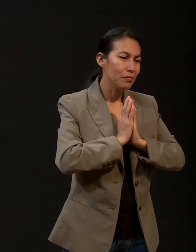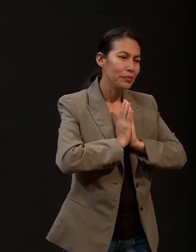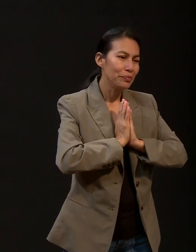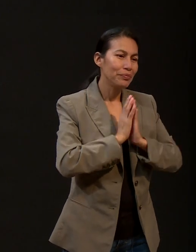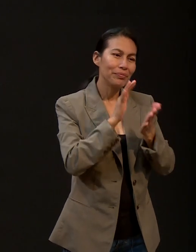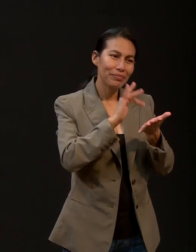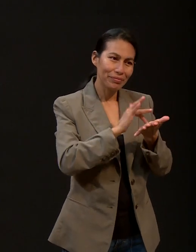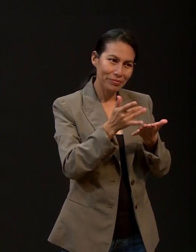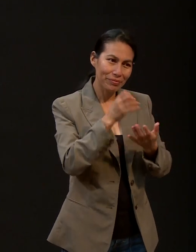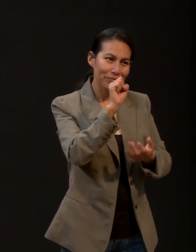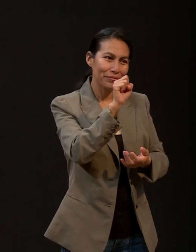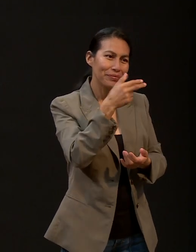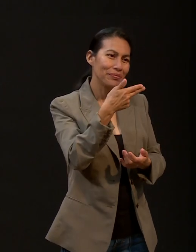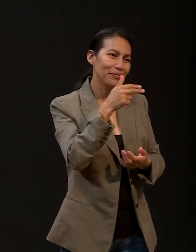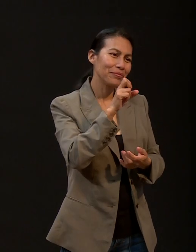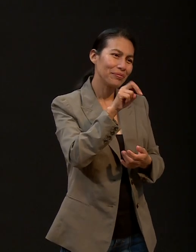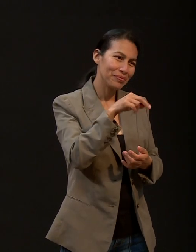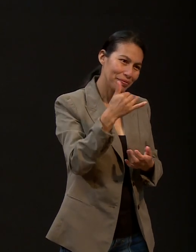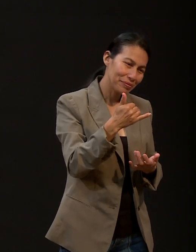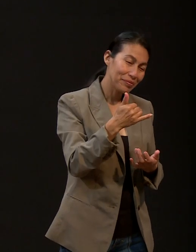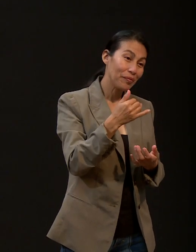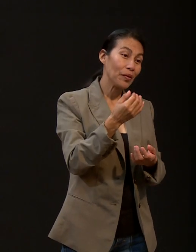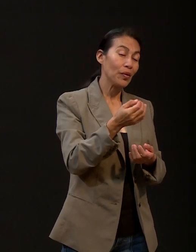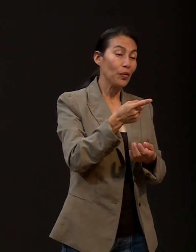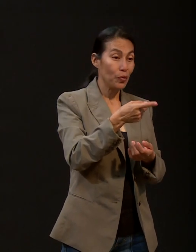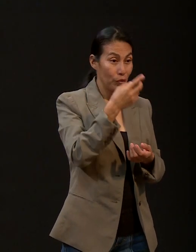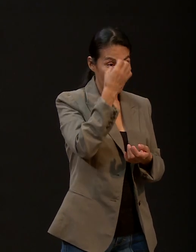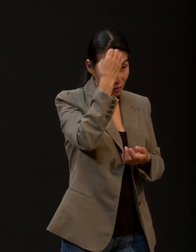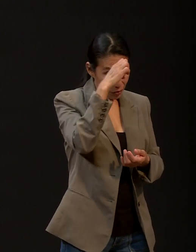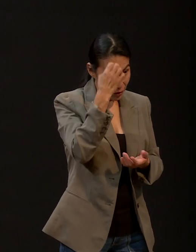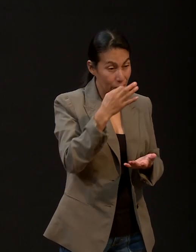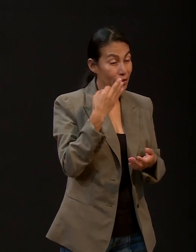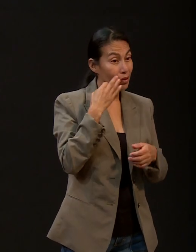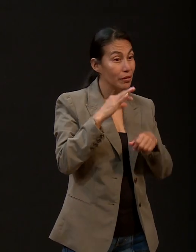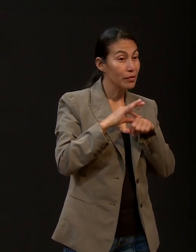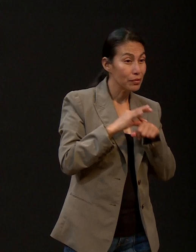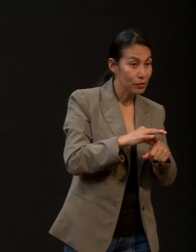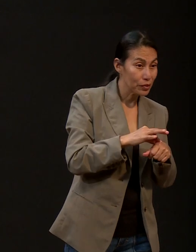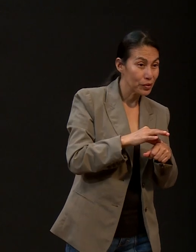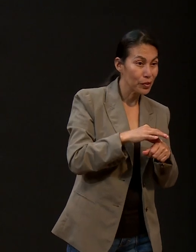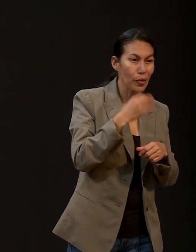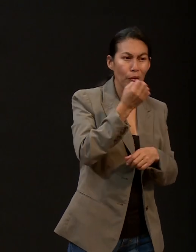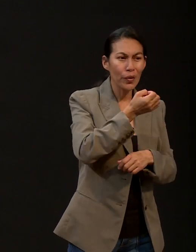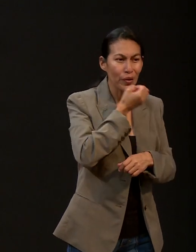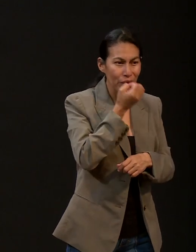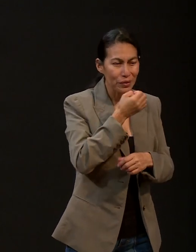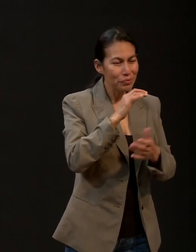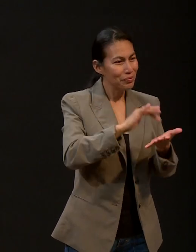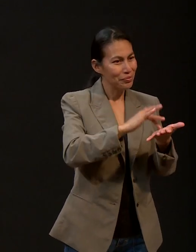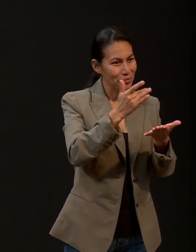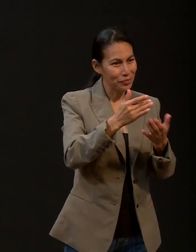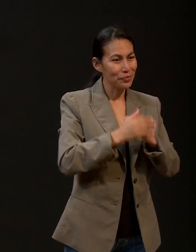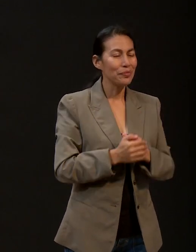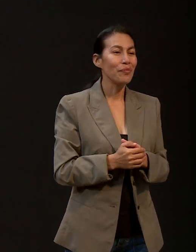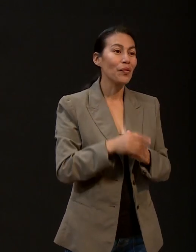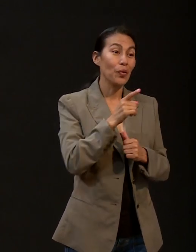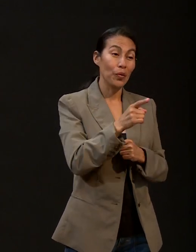compartir tus experiencias, por tu oración, por venir a este programa y